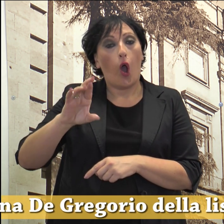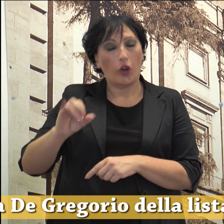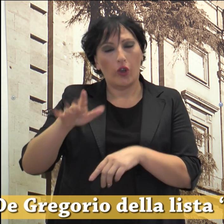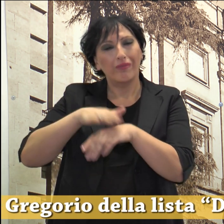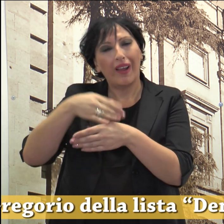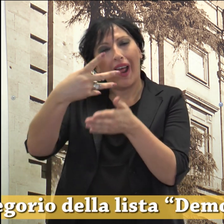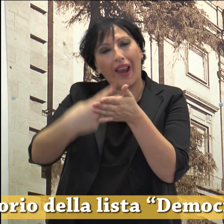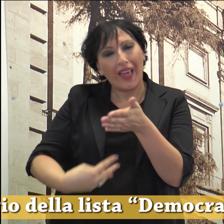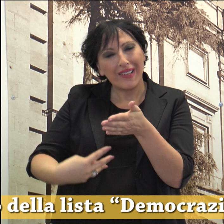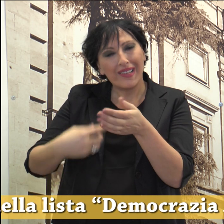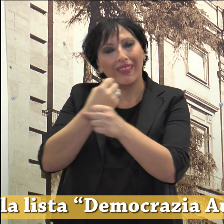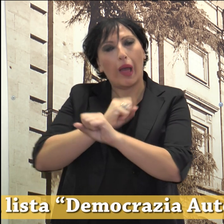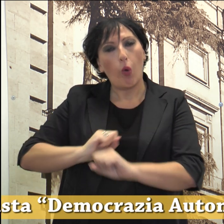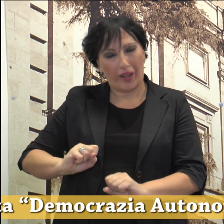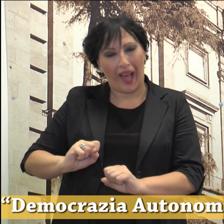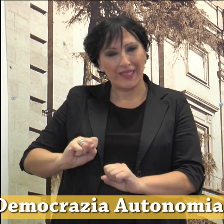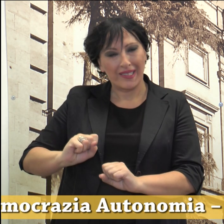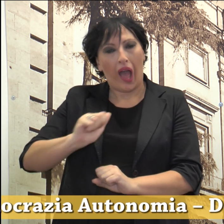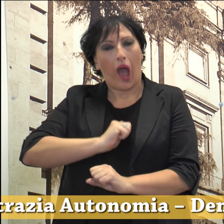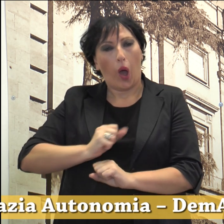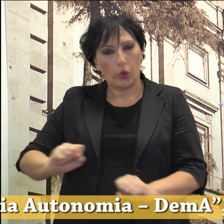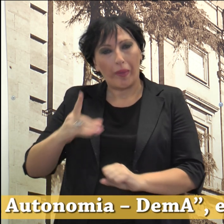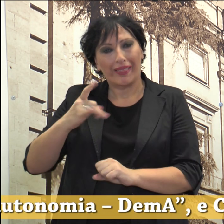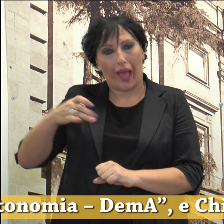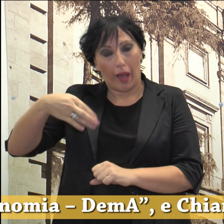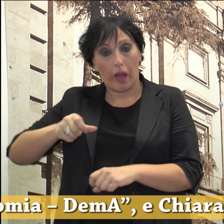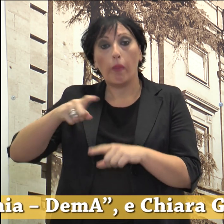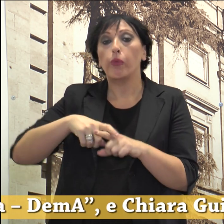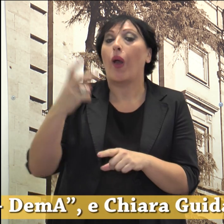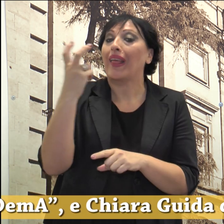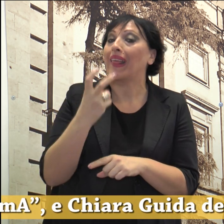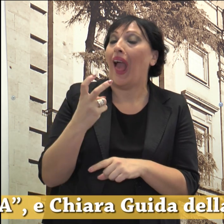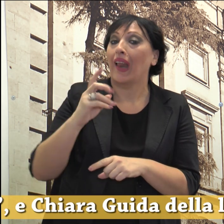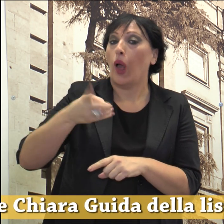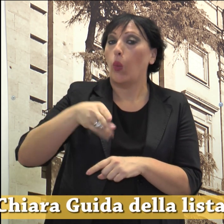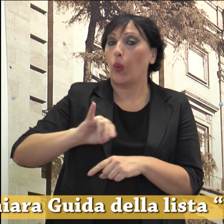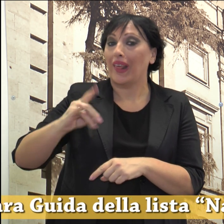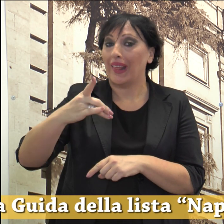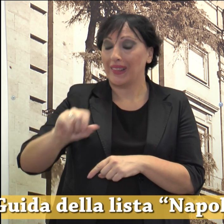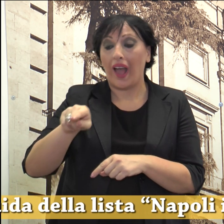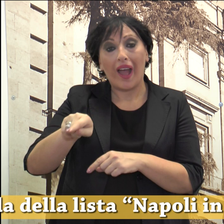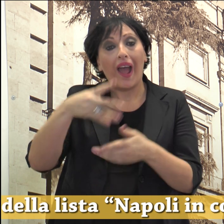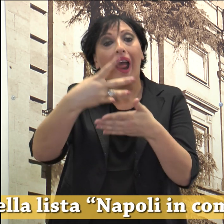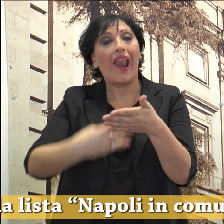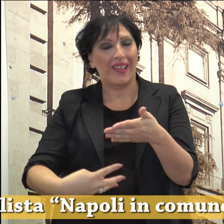-Autonomia-Dema e Chiara Guida della lista Napoli in Comune a Sinistra.